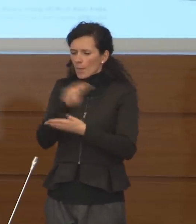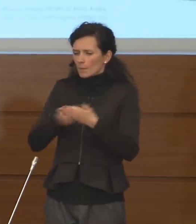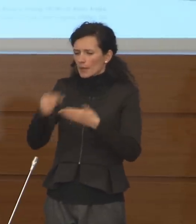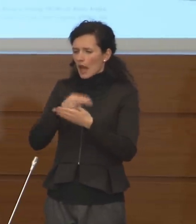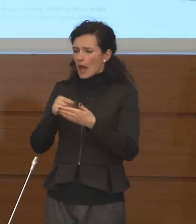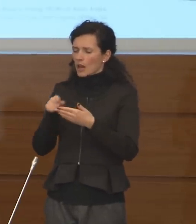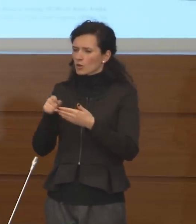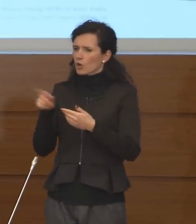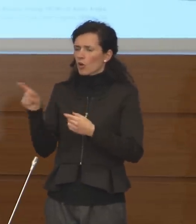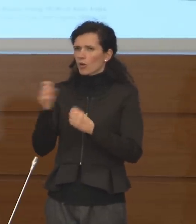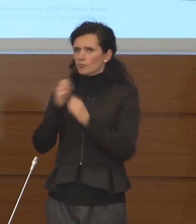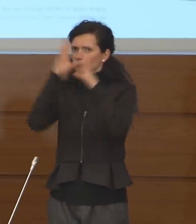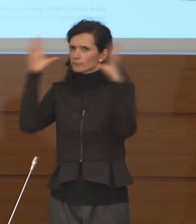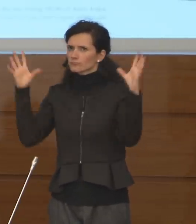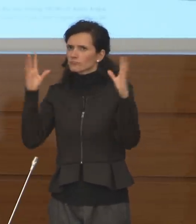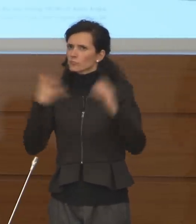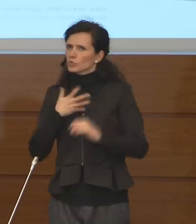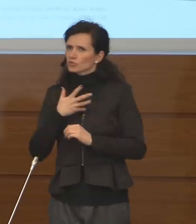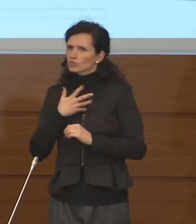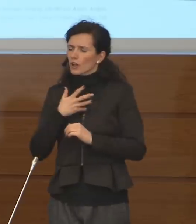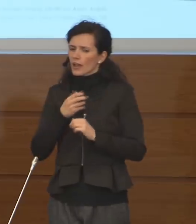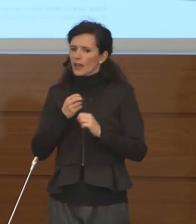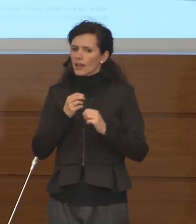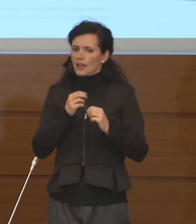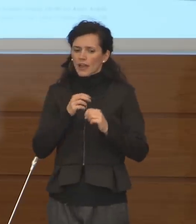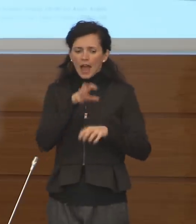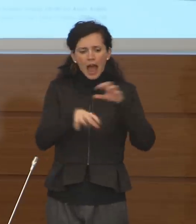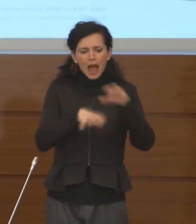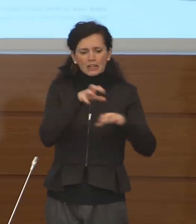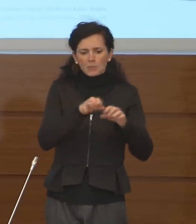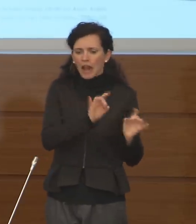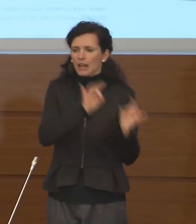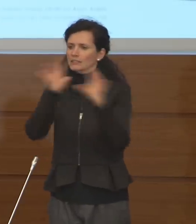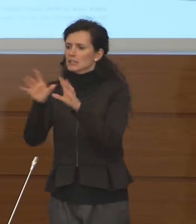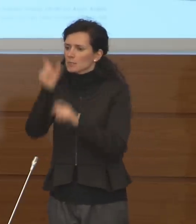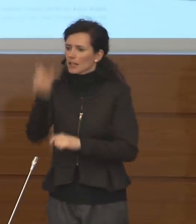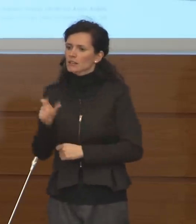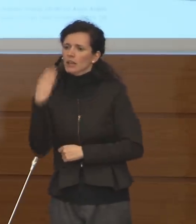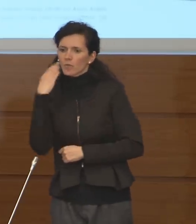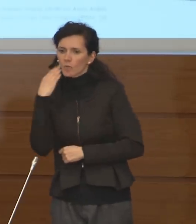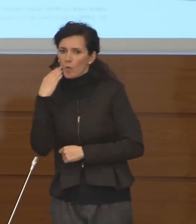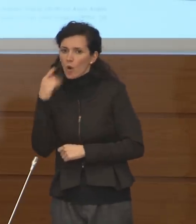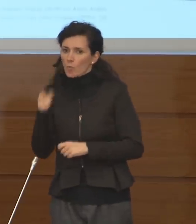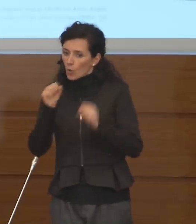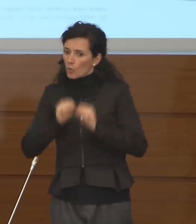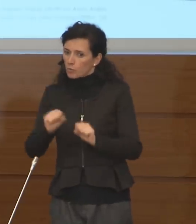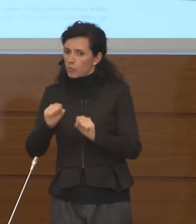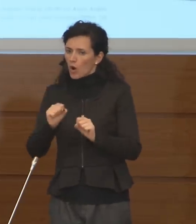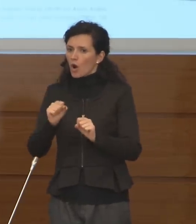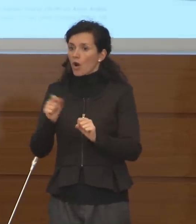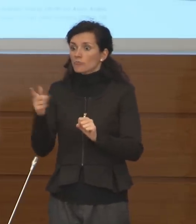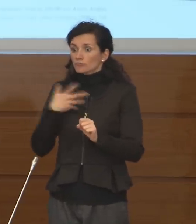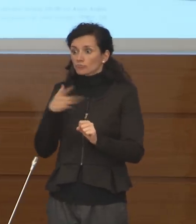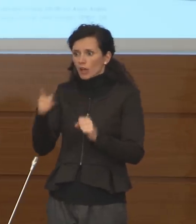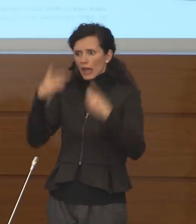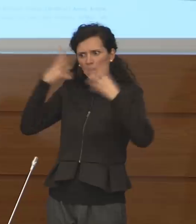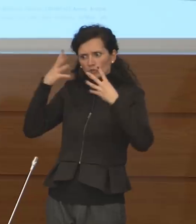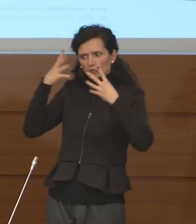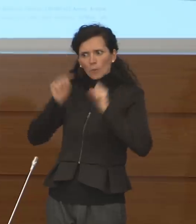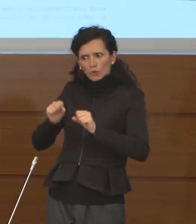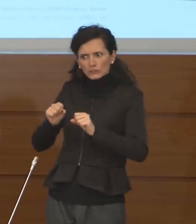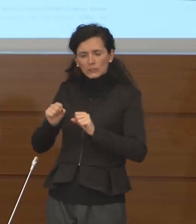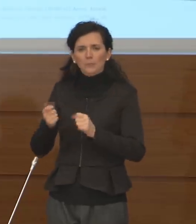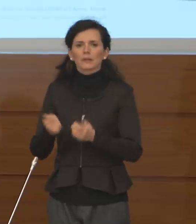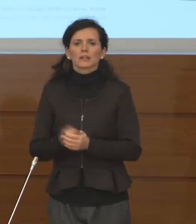c'è anche uno scenario che preveda la trasmissione da uomo ad animale perché lì aprirebbe tutto un altro ragionamento. Allora,